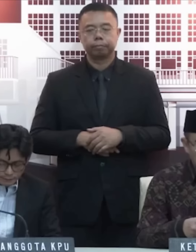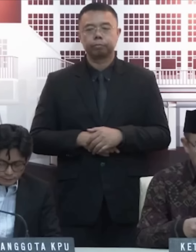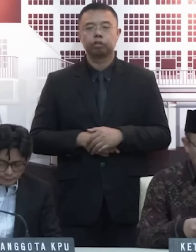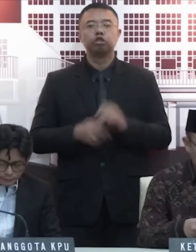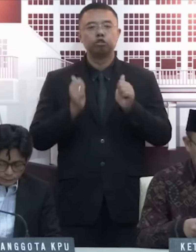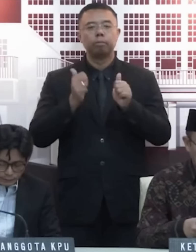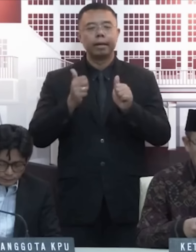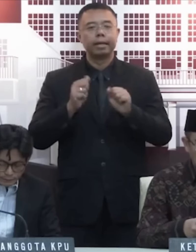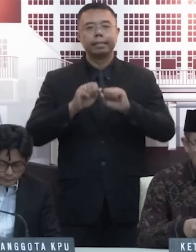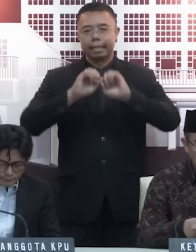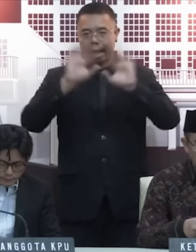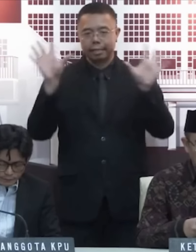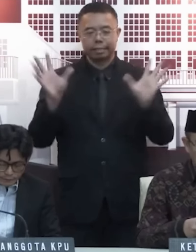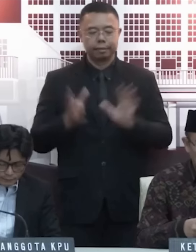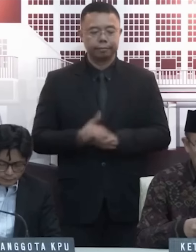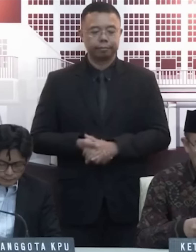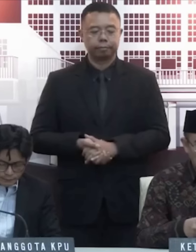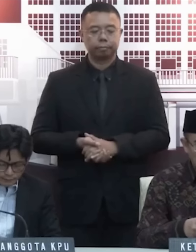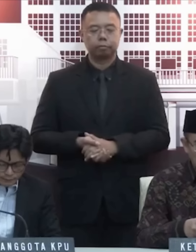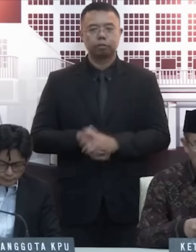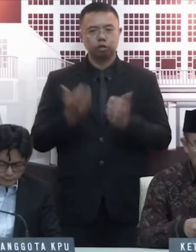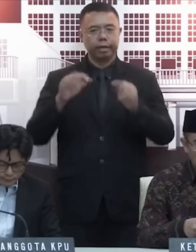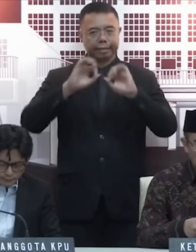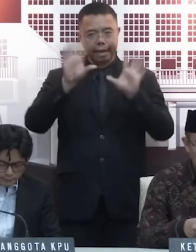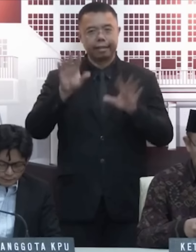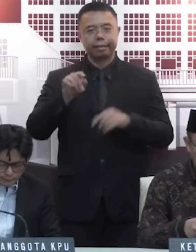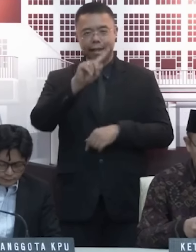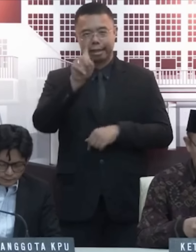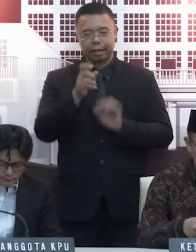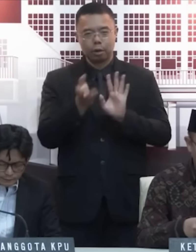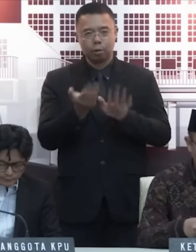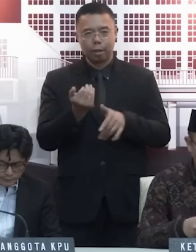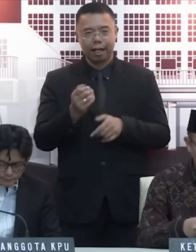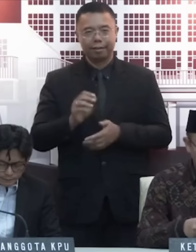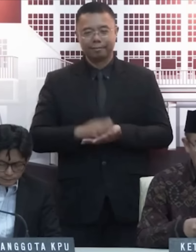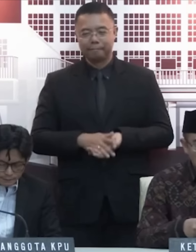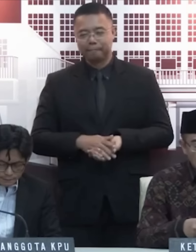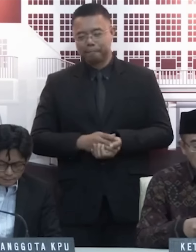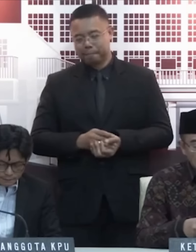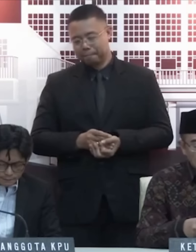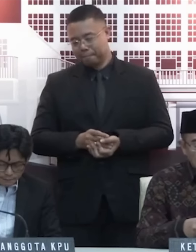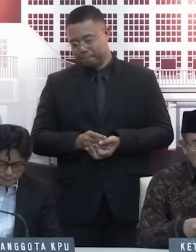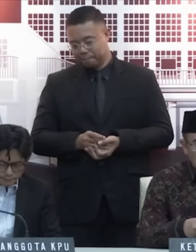Supaya jelas ya, sudah jelas saja sering dipelintir, apalagi enggak jelas.